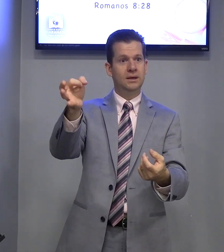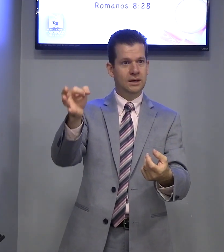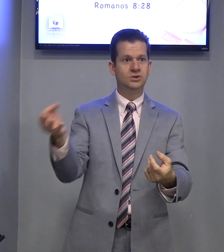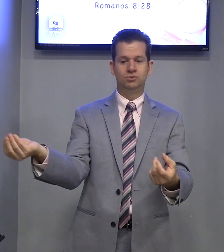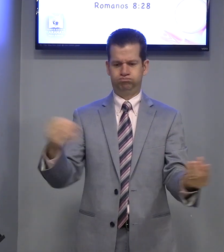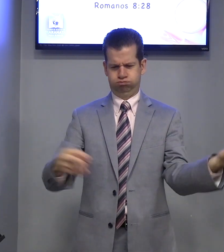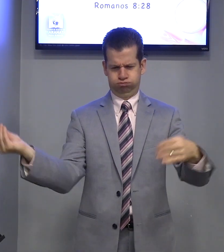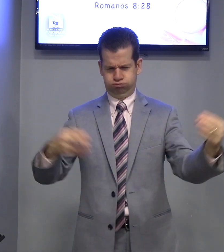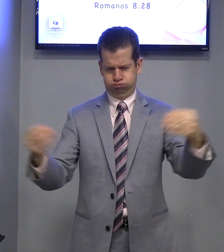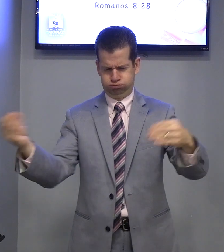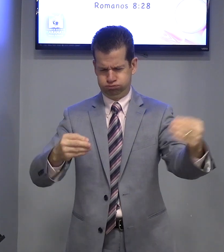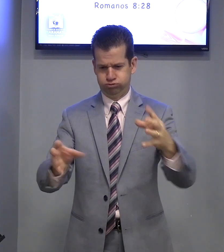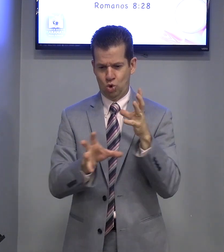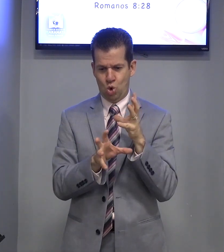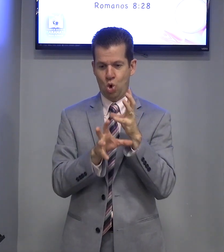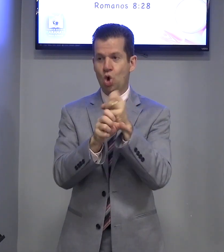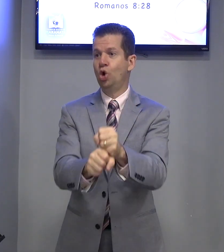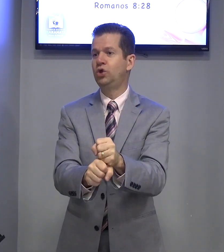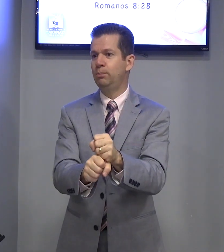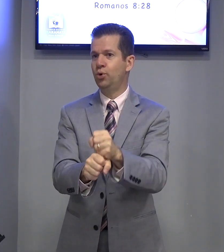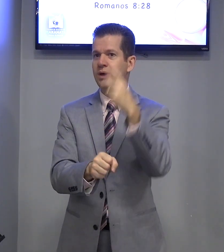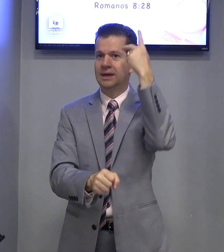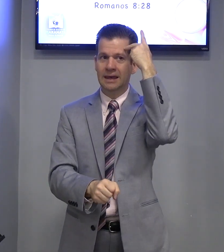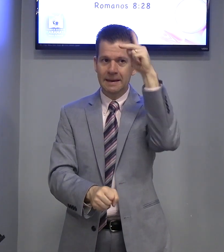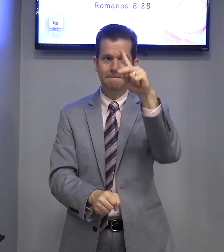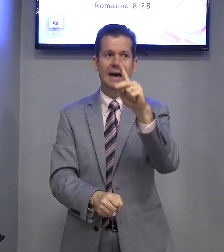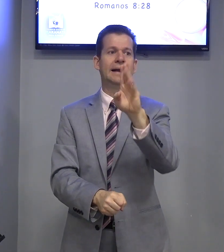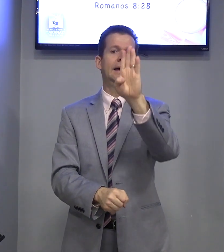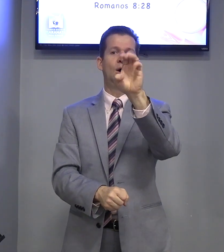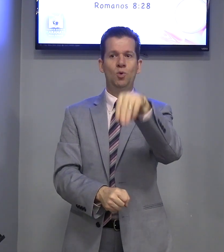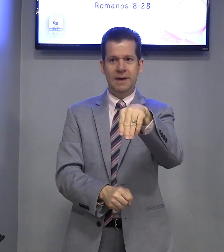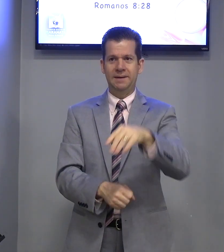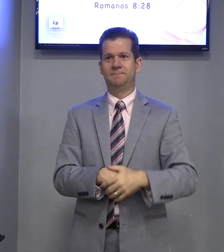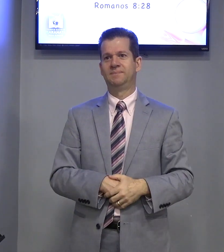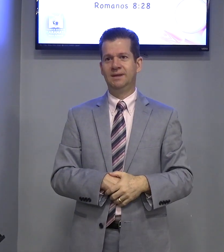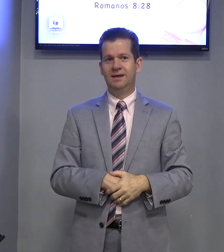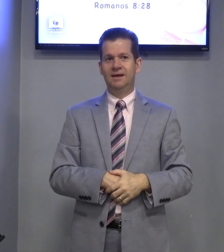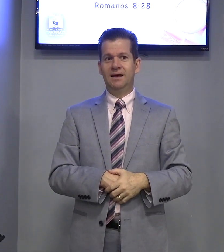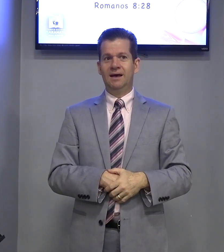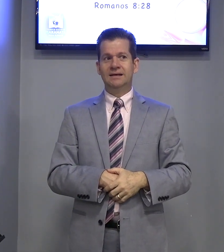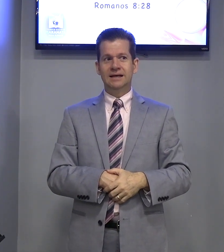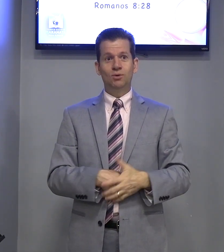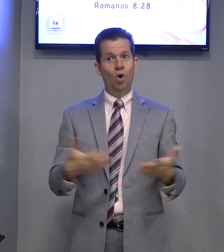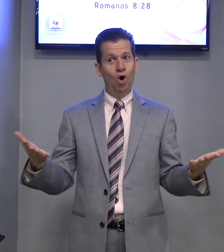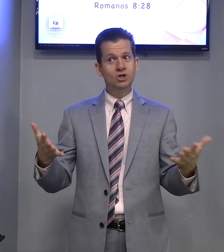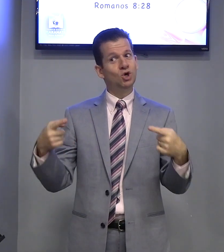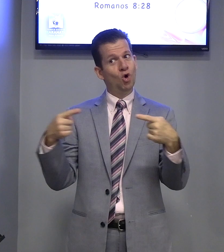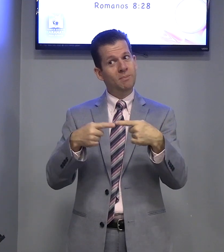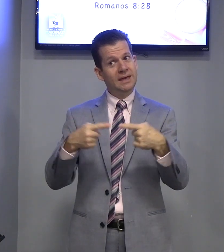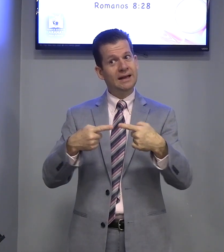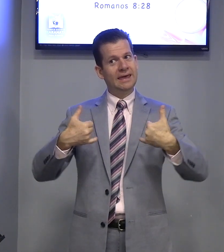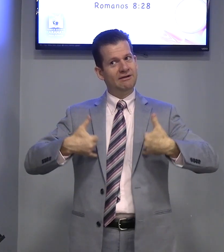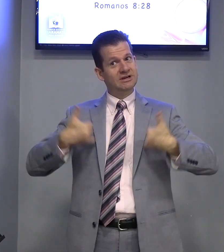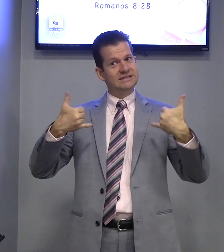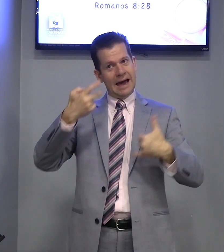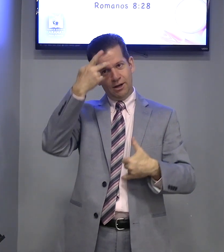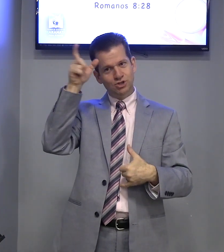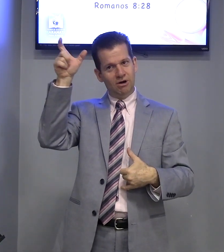Isso. Contribuem para o bem. Certo? Hoje, combina que é aniversário de